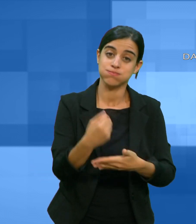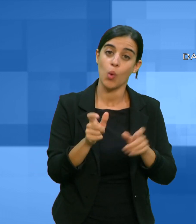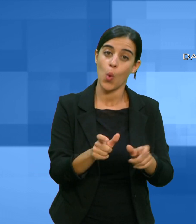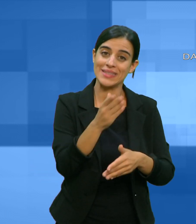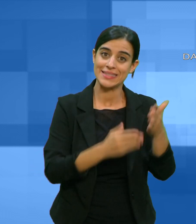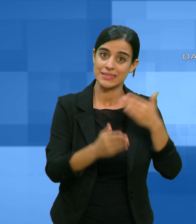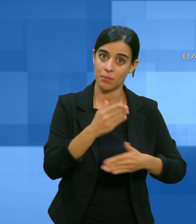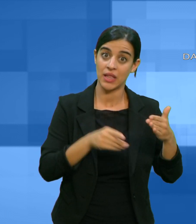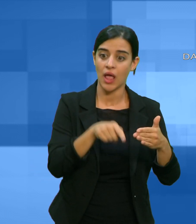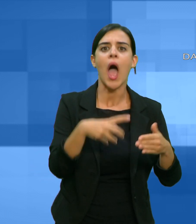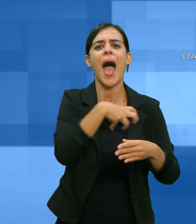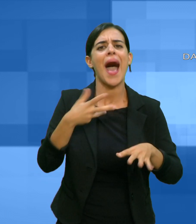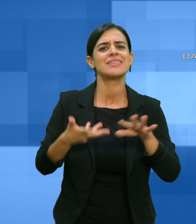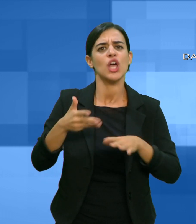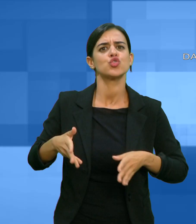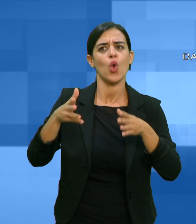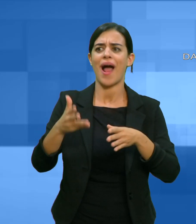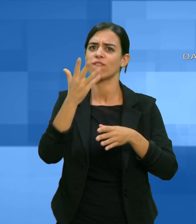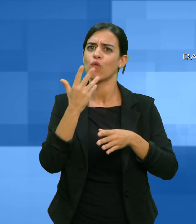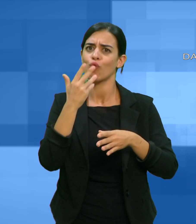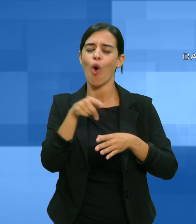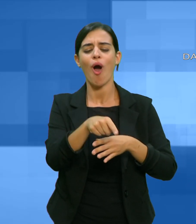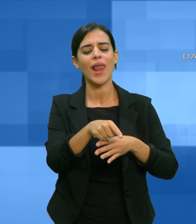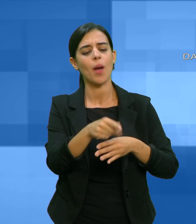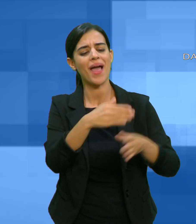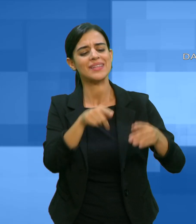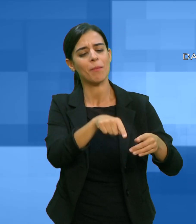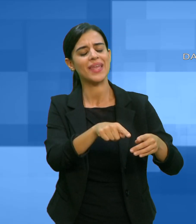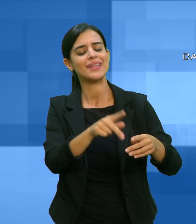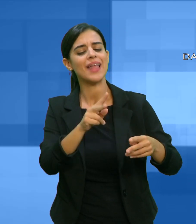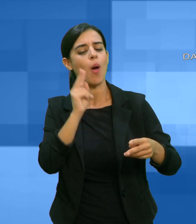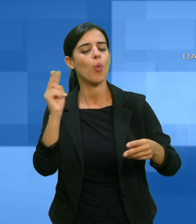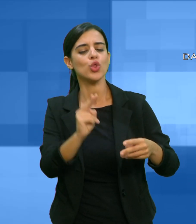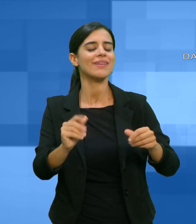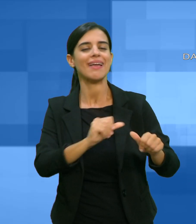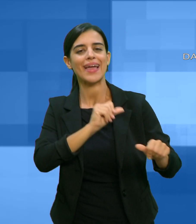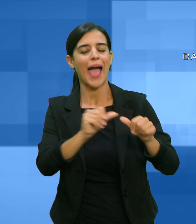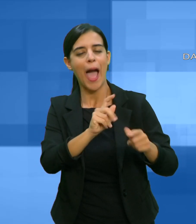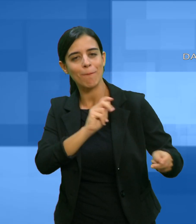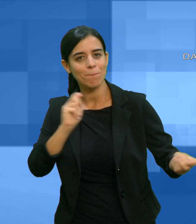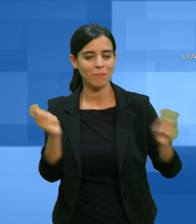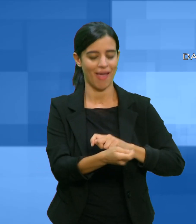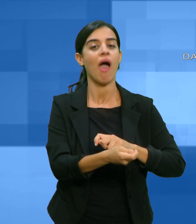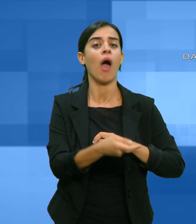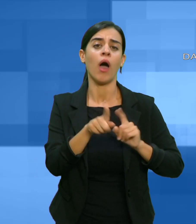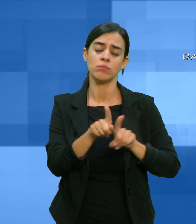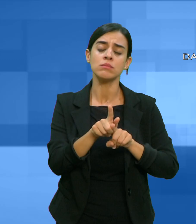sviluppi concetti di equità e accessibilità offrendo incentivi all